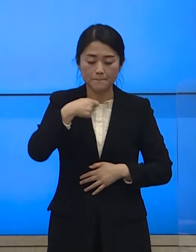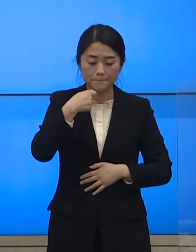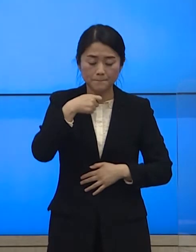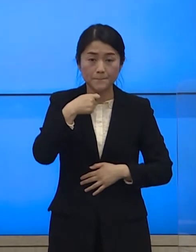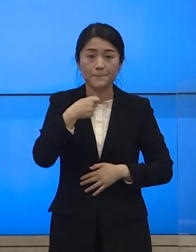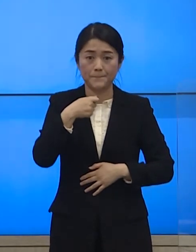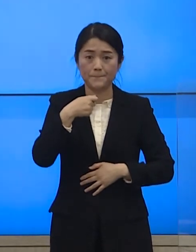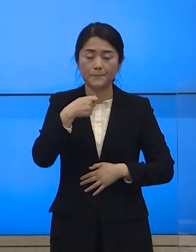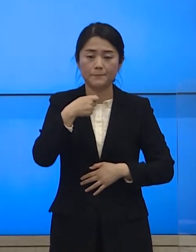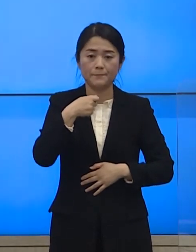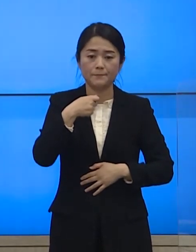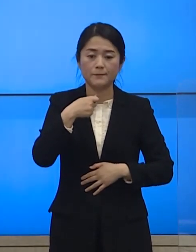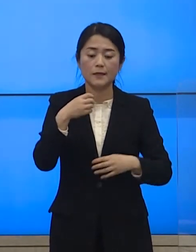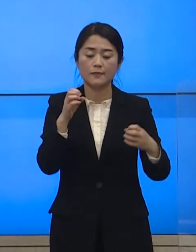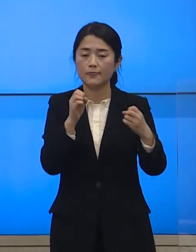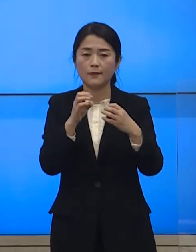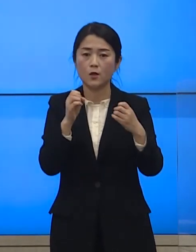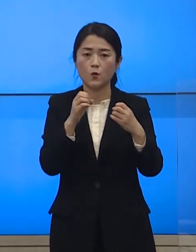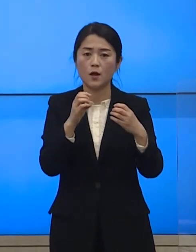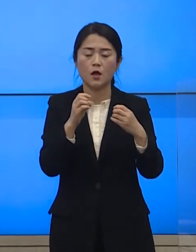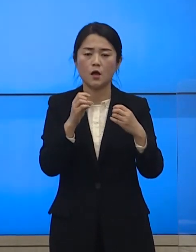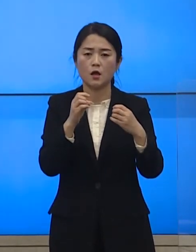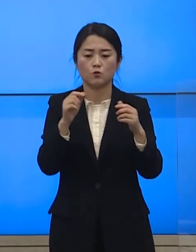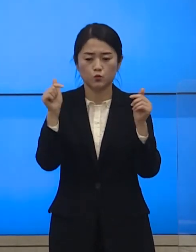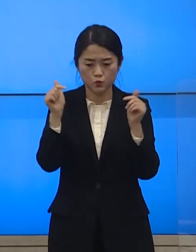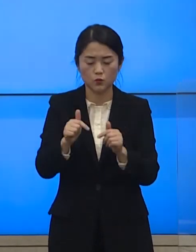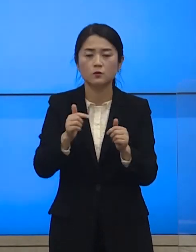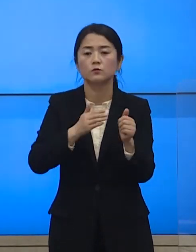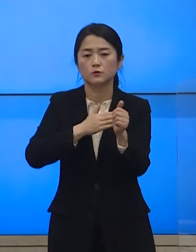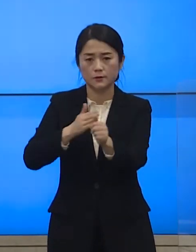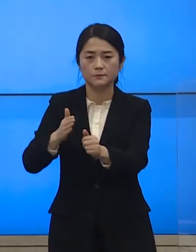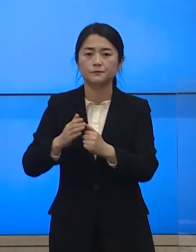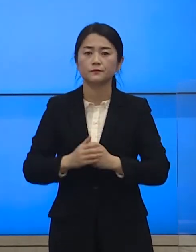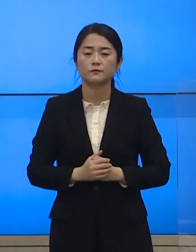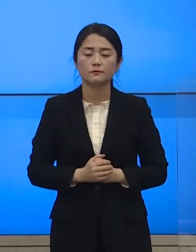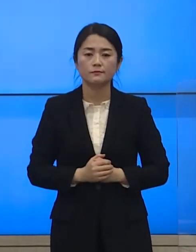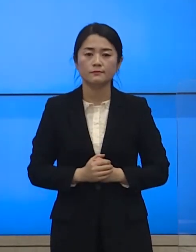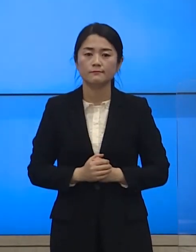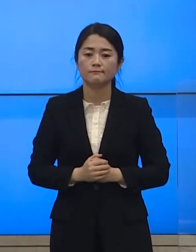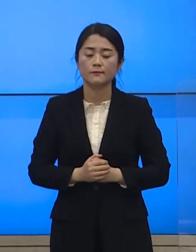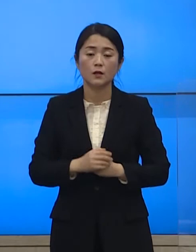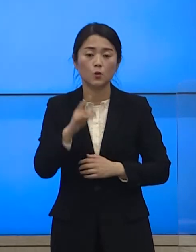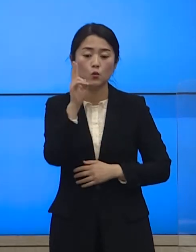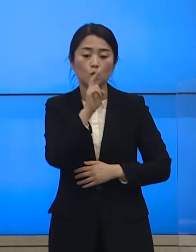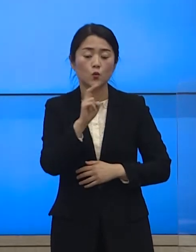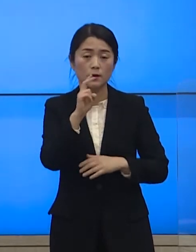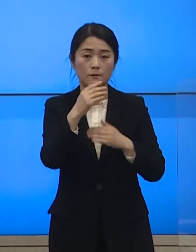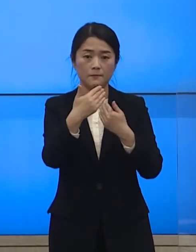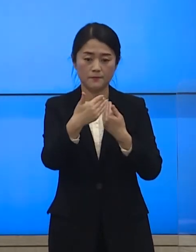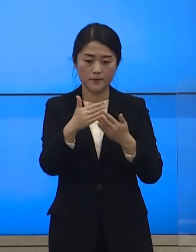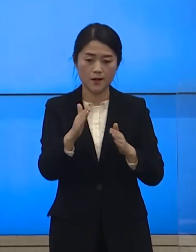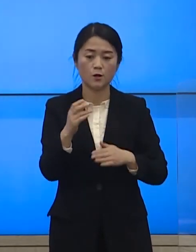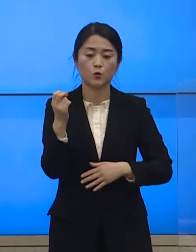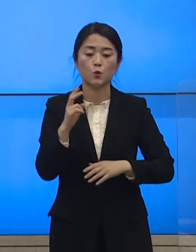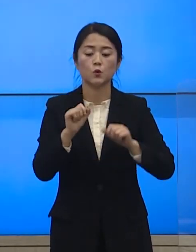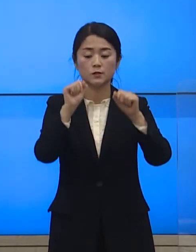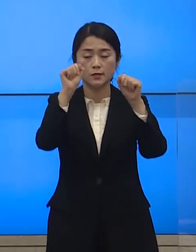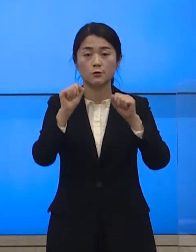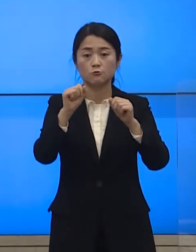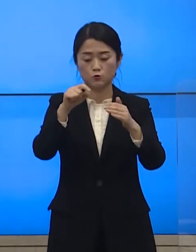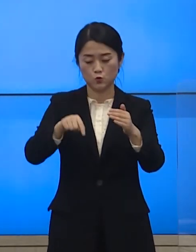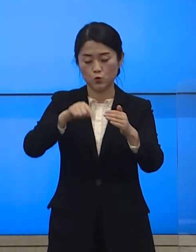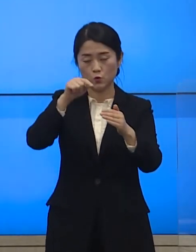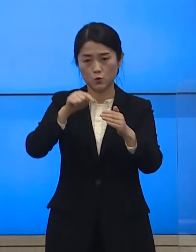섭취 중에도 대화는 자제해 주시기 바랍니다 노래연습장과 실내체육시설